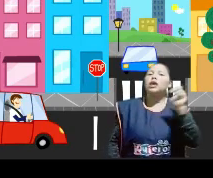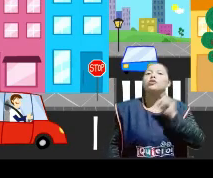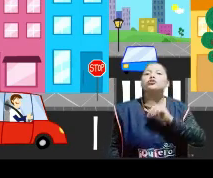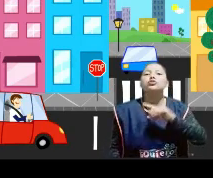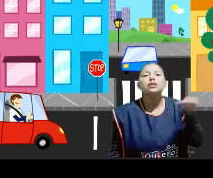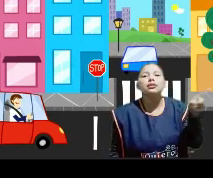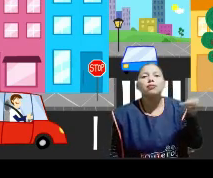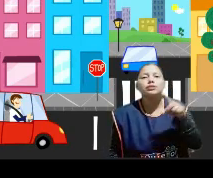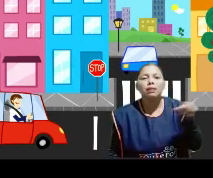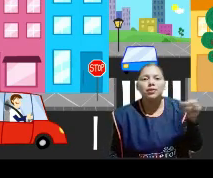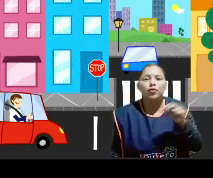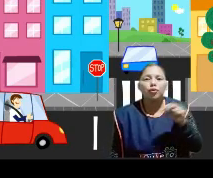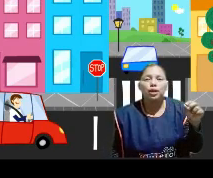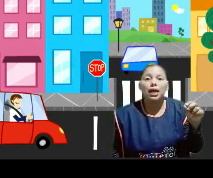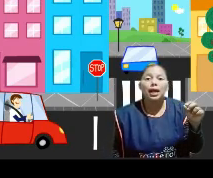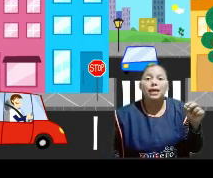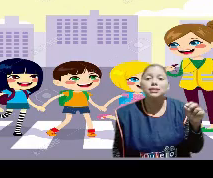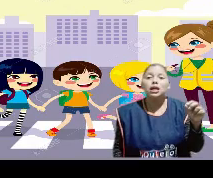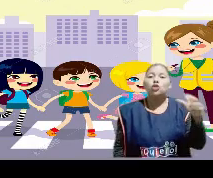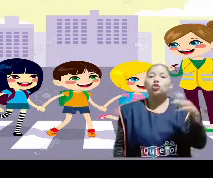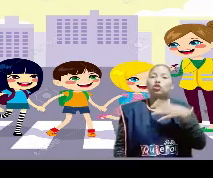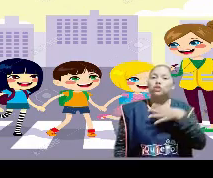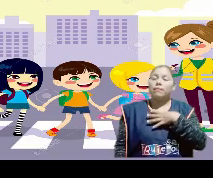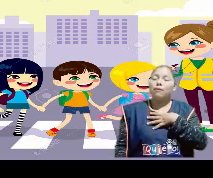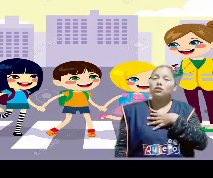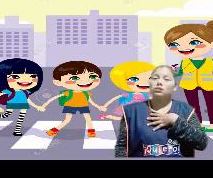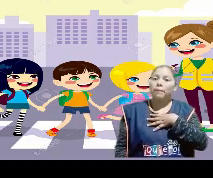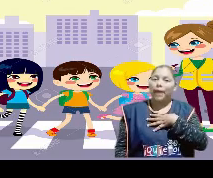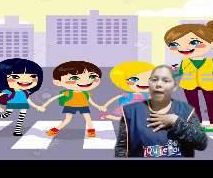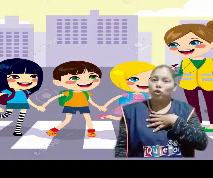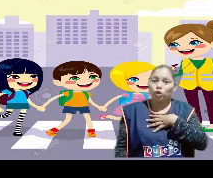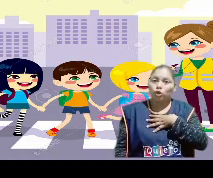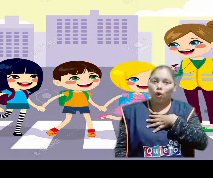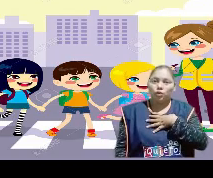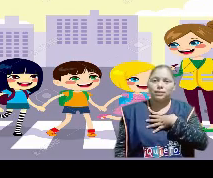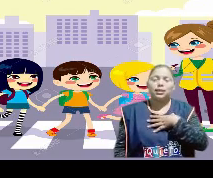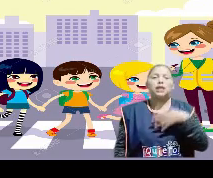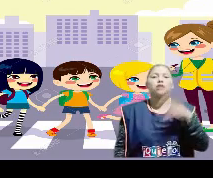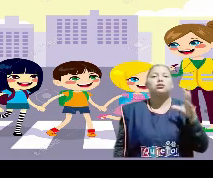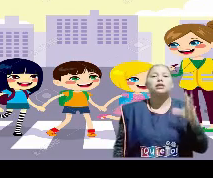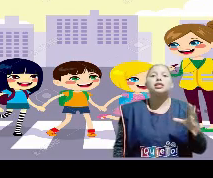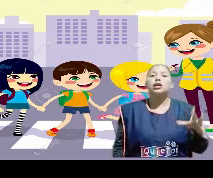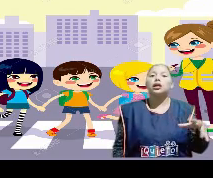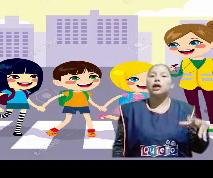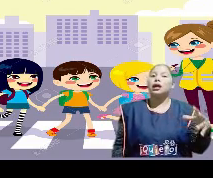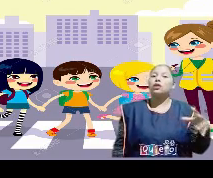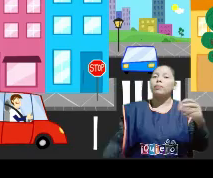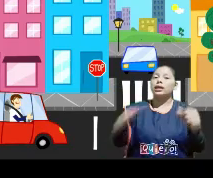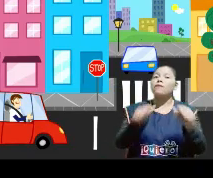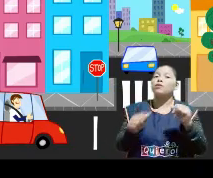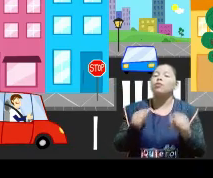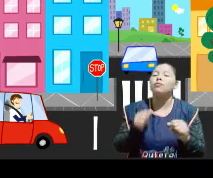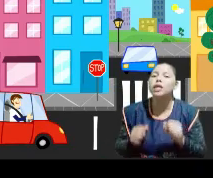que cuando nosotros andamos caminando por las calles, nos llamamos peatones. Y los que tienen a